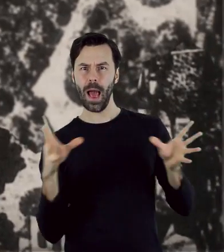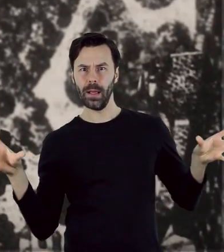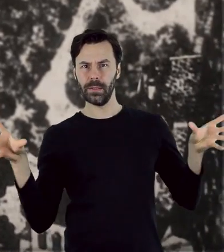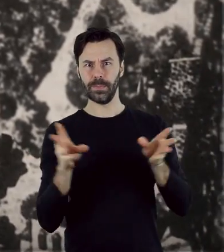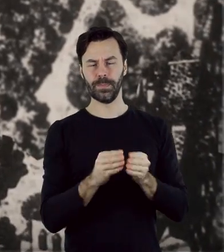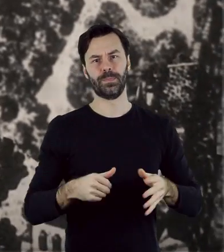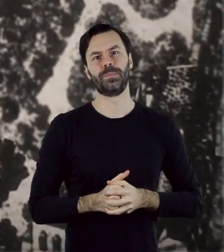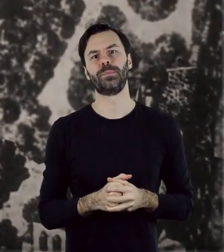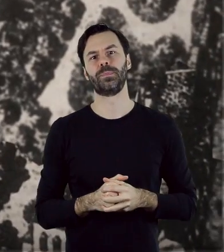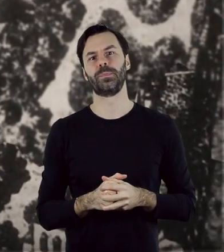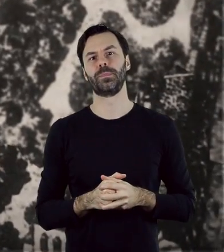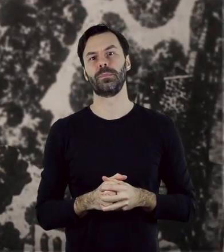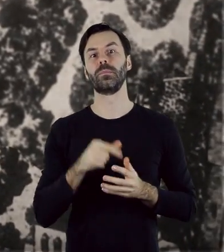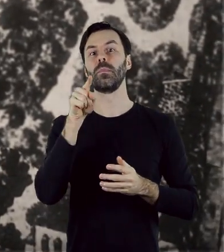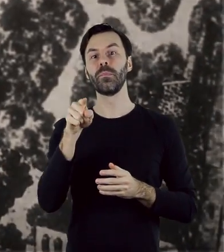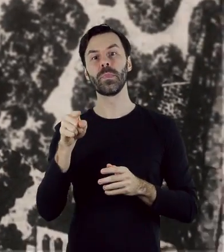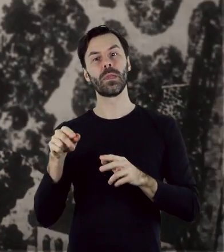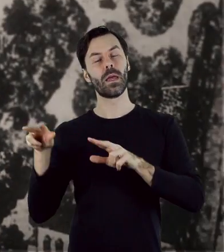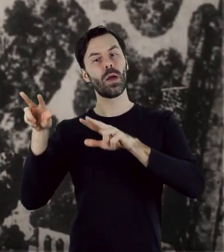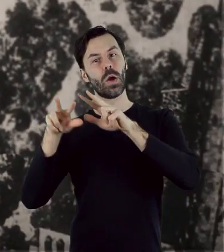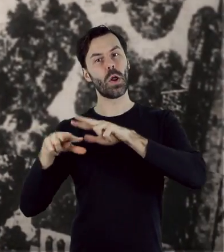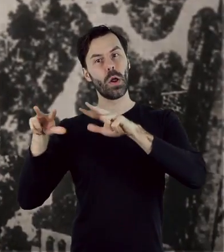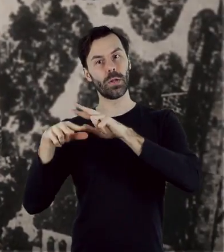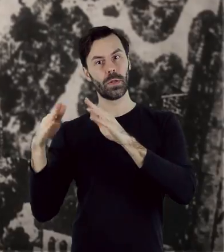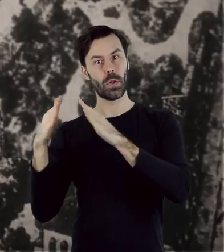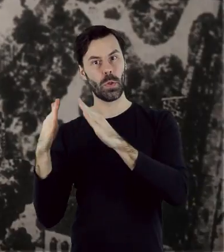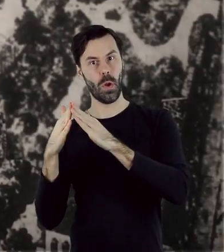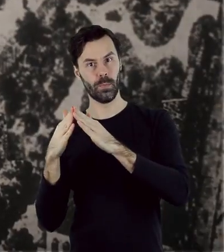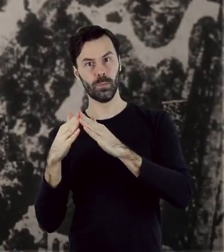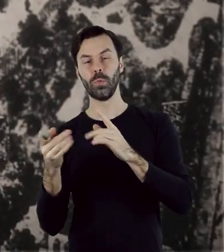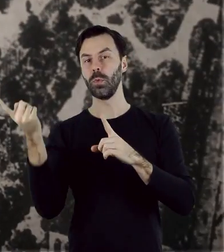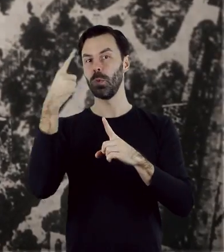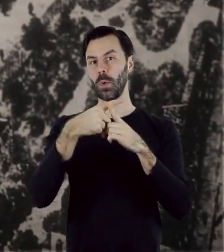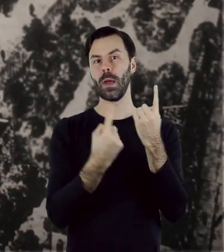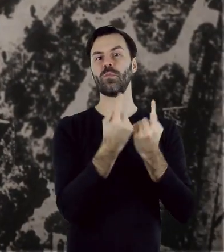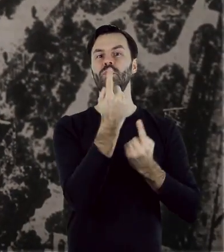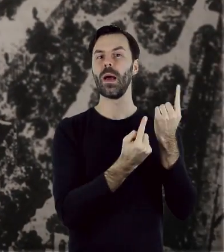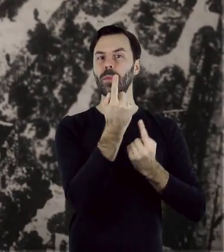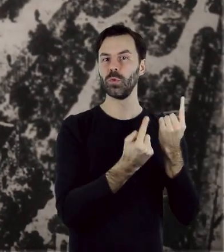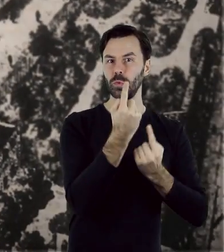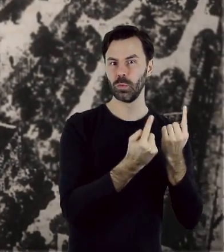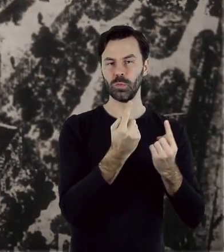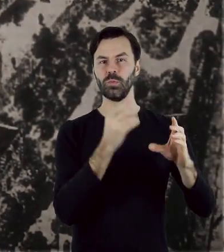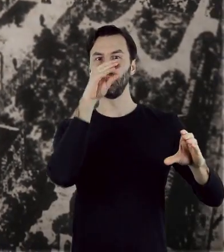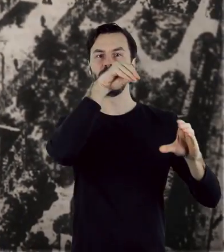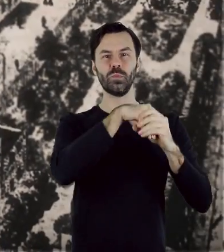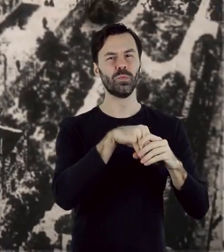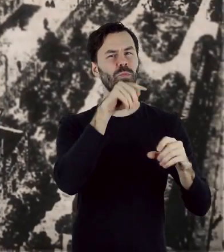Oprócz rezydencji rodzinnej składał się on z zabudowań przemysłowych, w których toczył się pełny proces